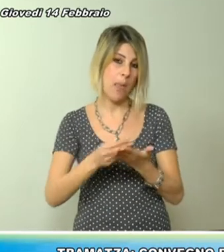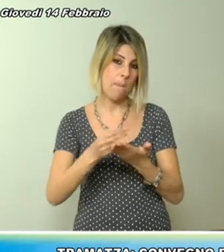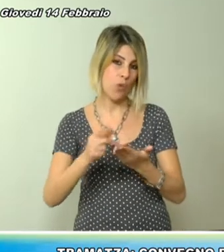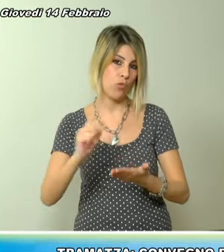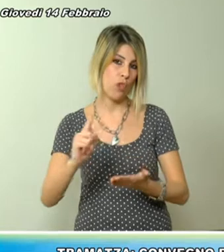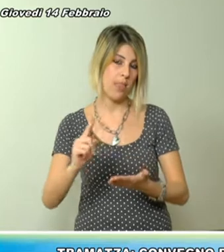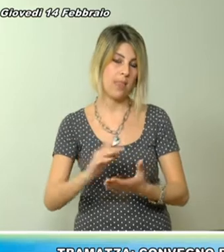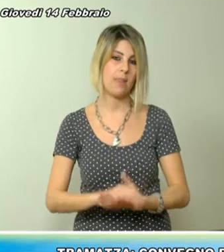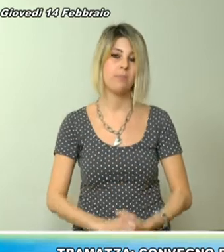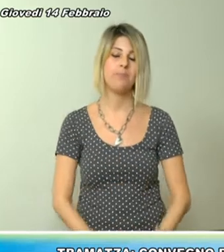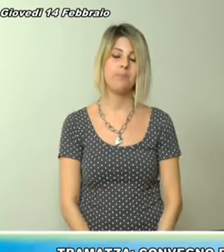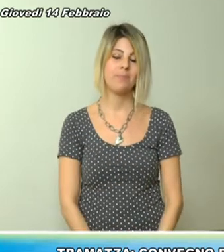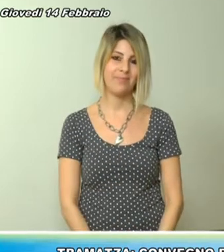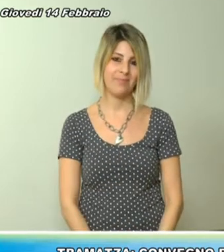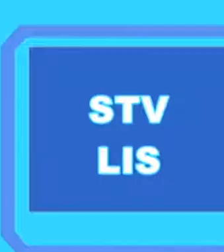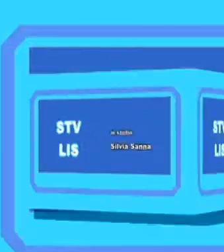nei progetti che curano